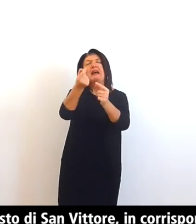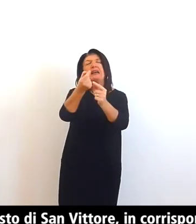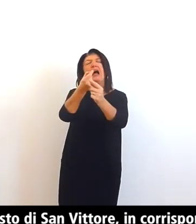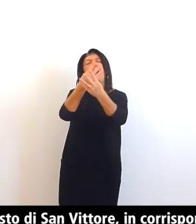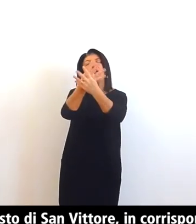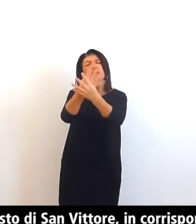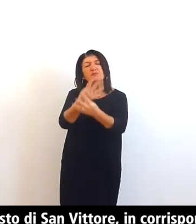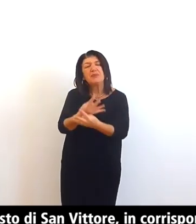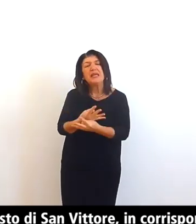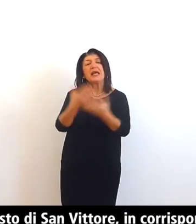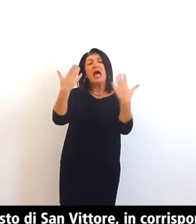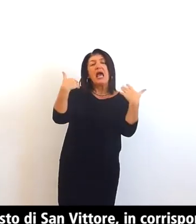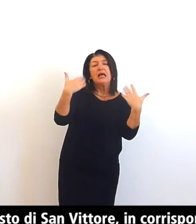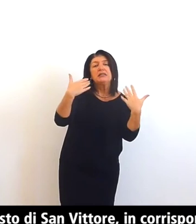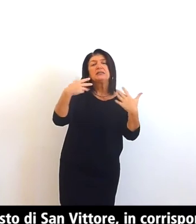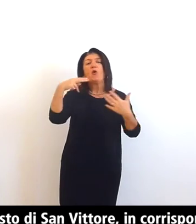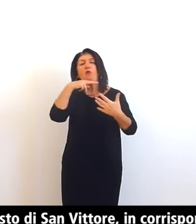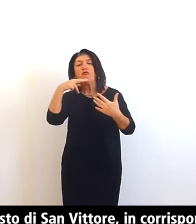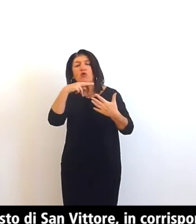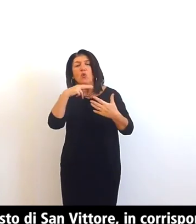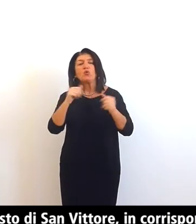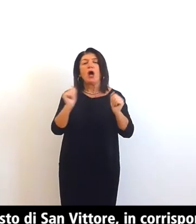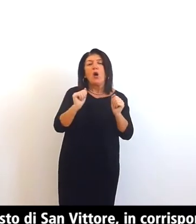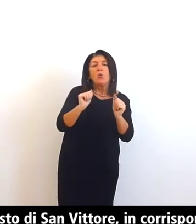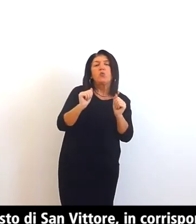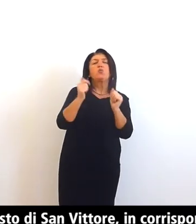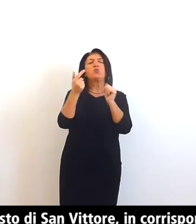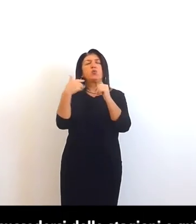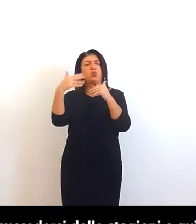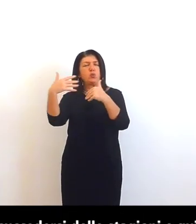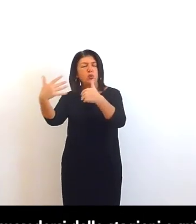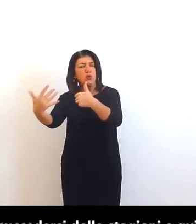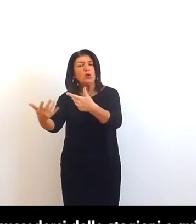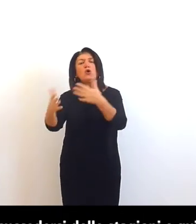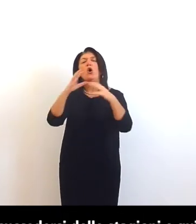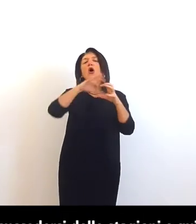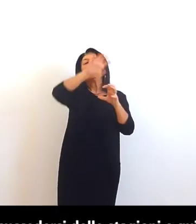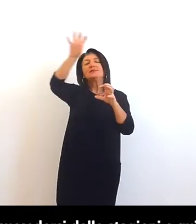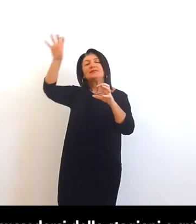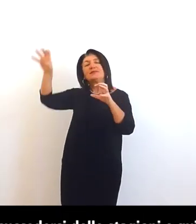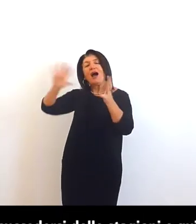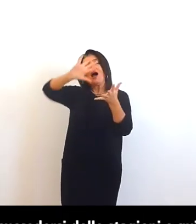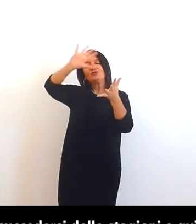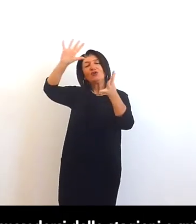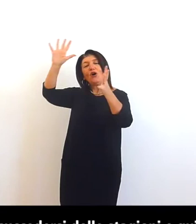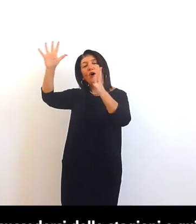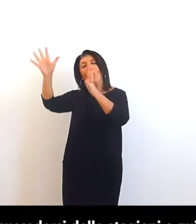pagani del succedersi delle stagioni e quindi dell'eternità notevoli anche i mosaici dei